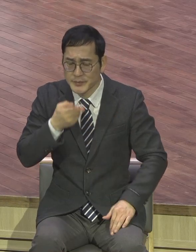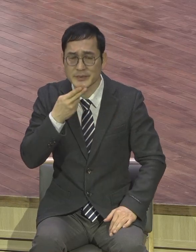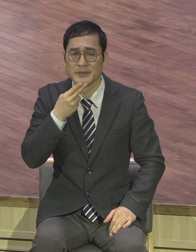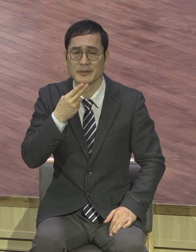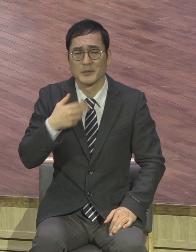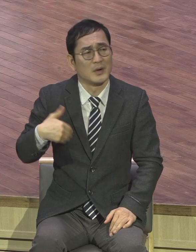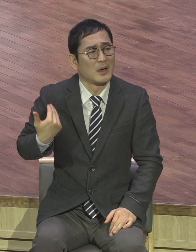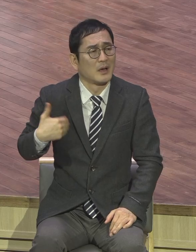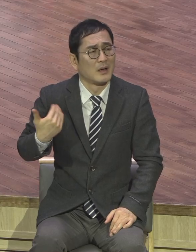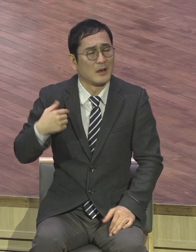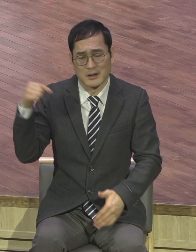못했어.